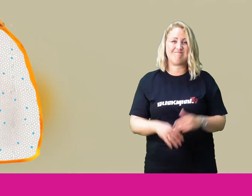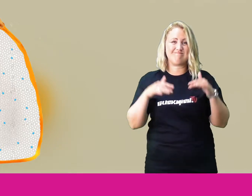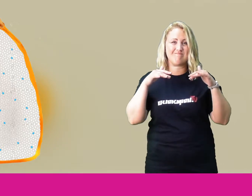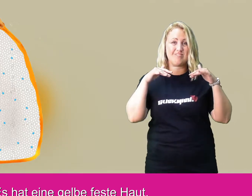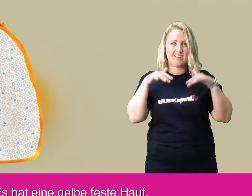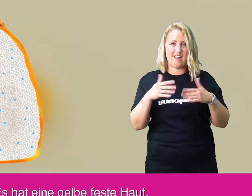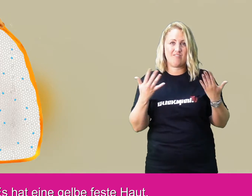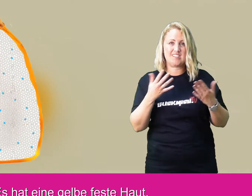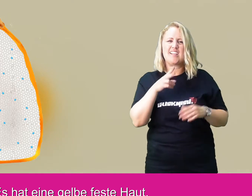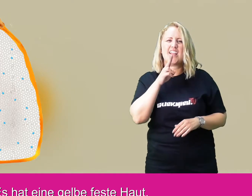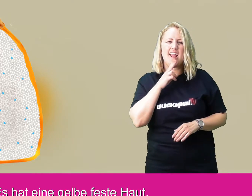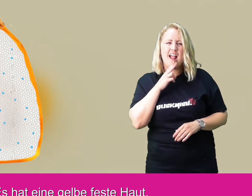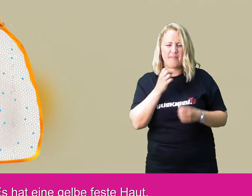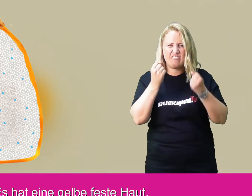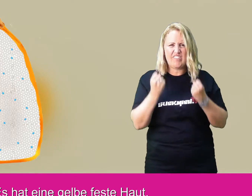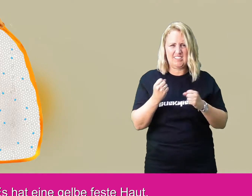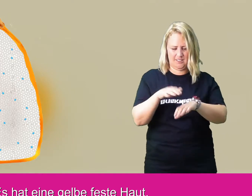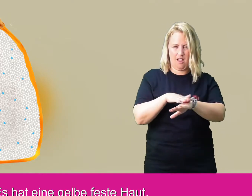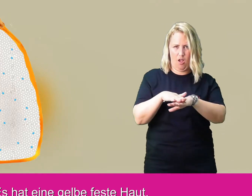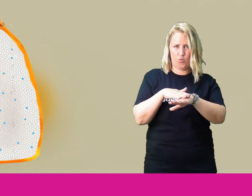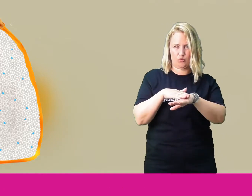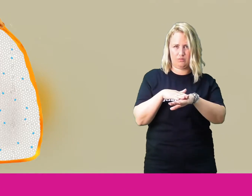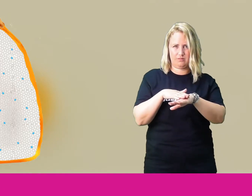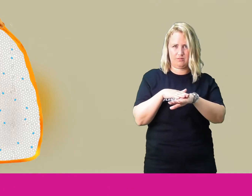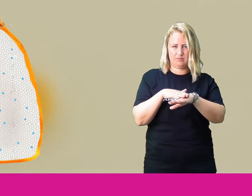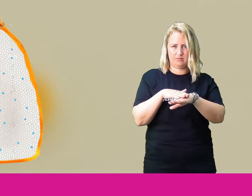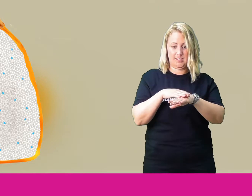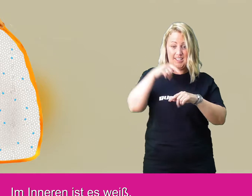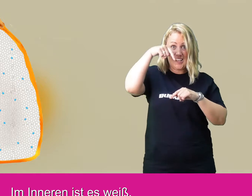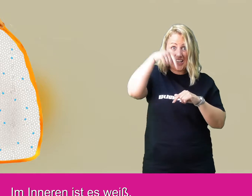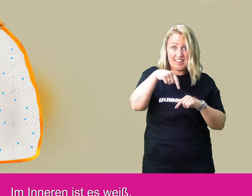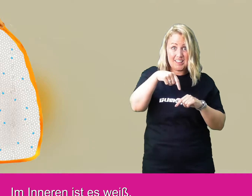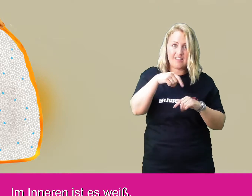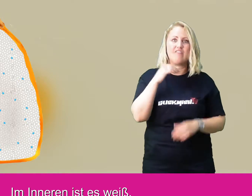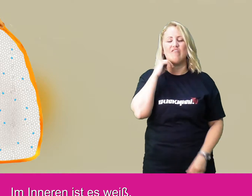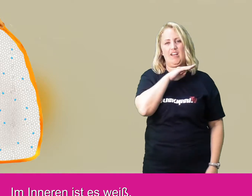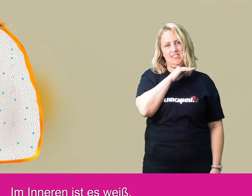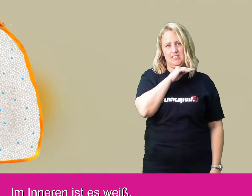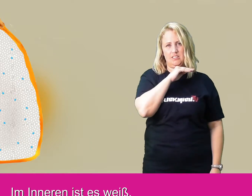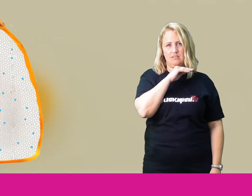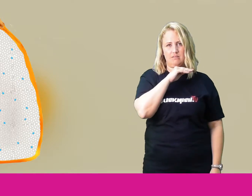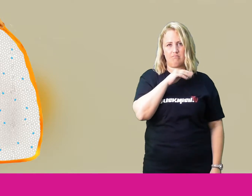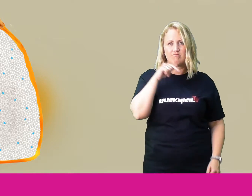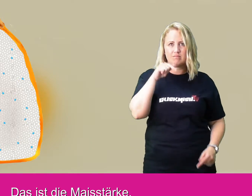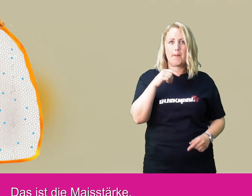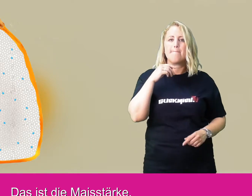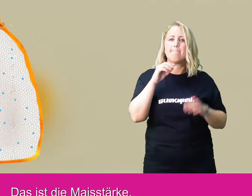Es hat eine gelbe, feste Haut. Im Inneren ist es weiß. Das ist die